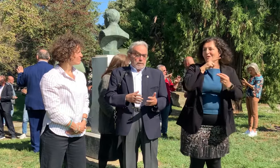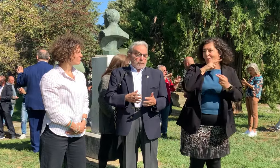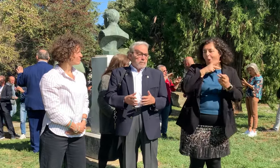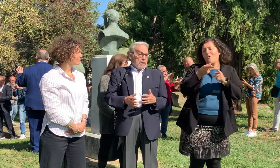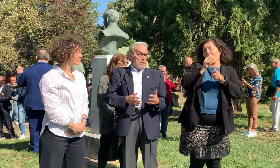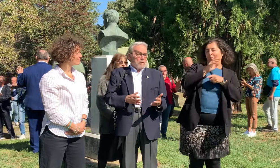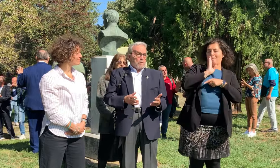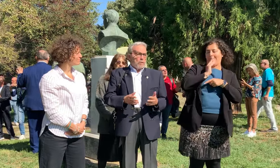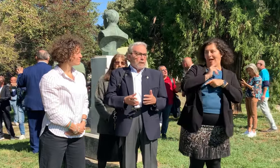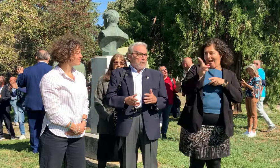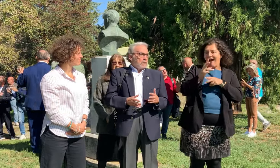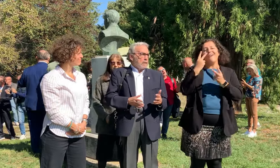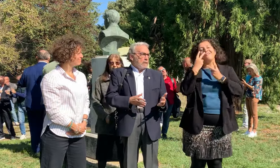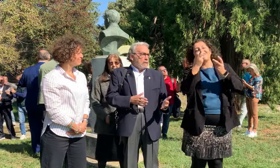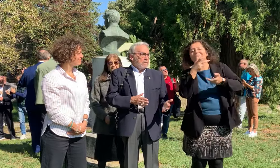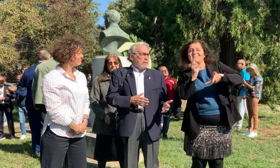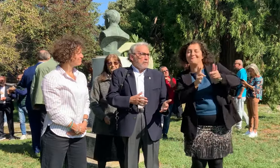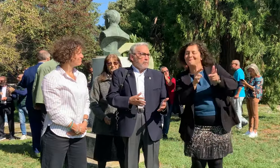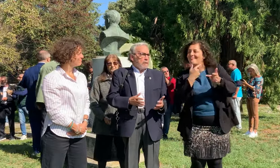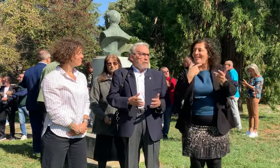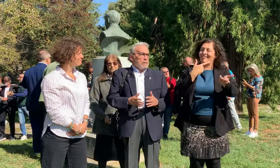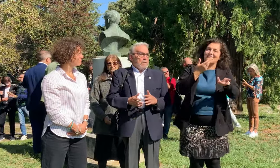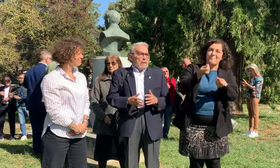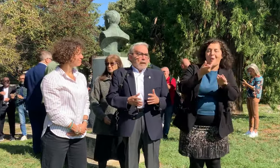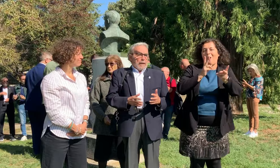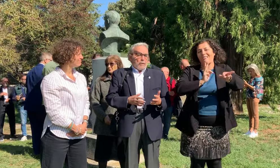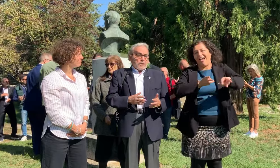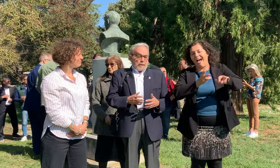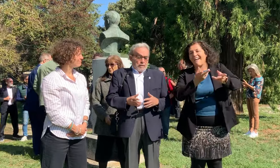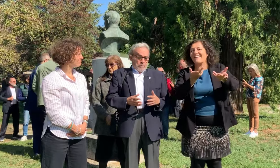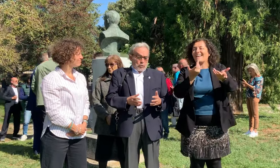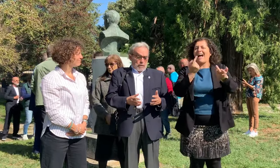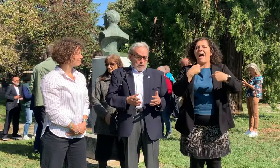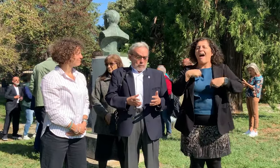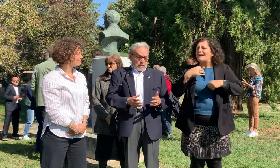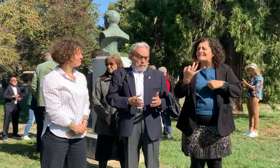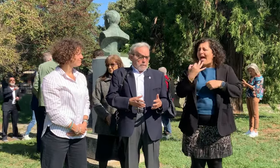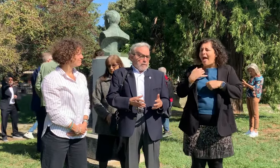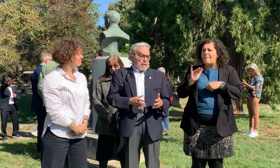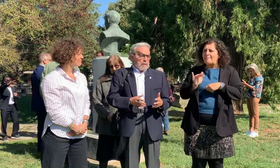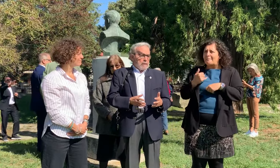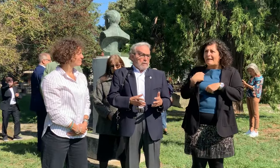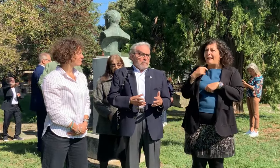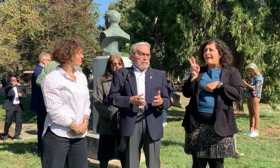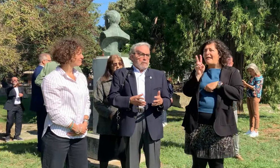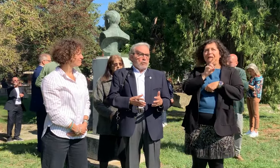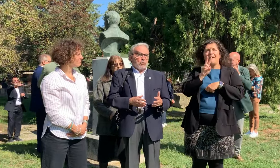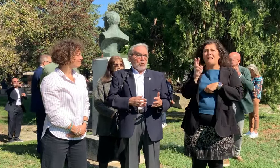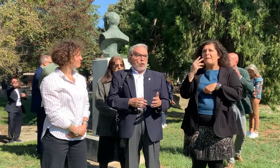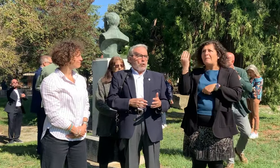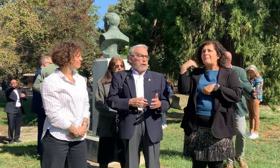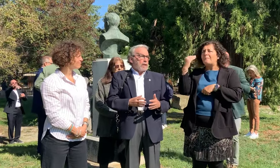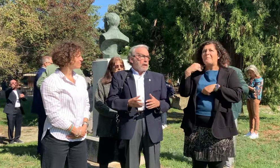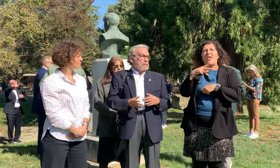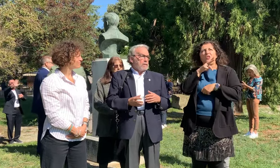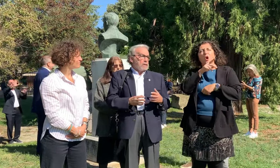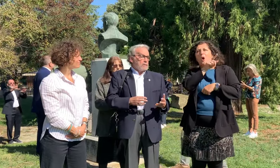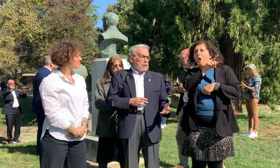scambiare la tua vita tranquillamente. E noi ci chiedevamo sempre da bambini. Questo nonno che a zara veniva da